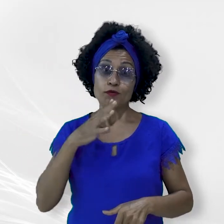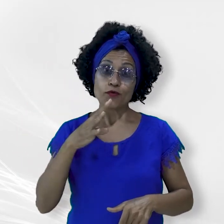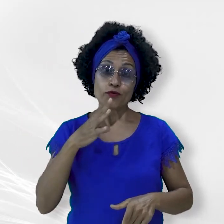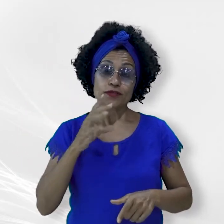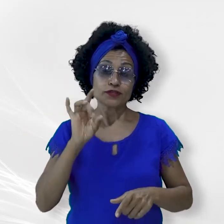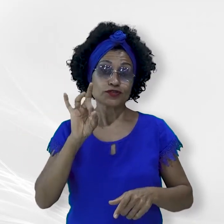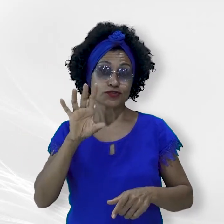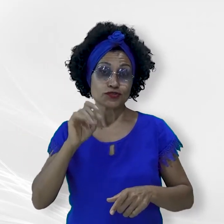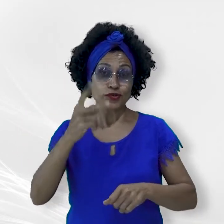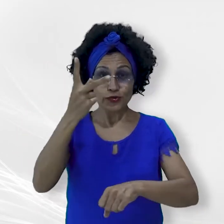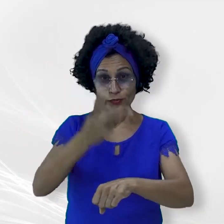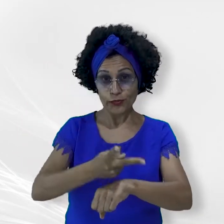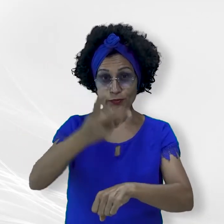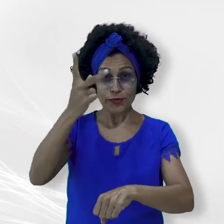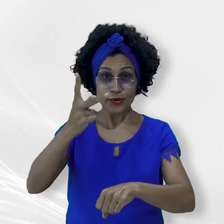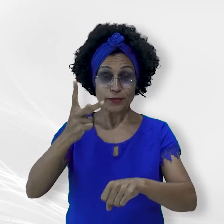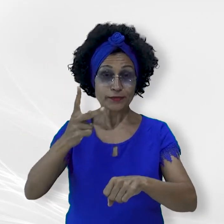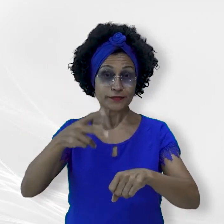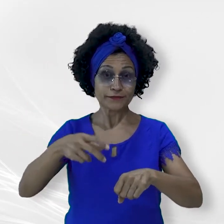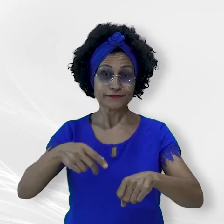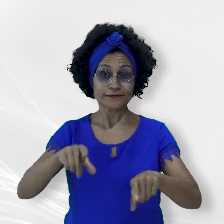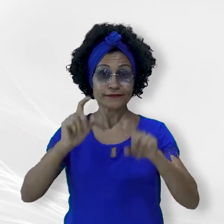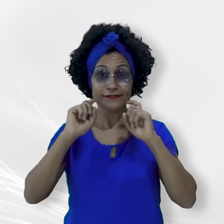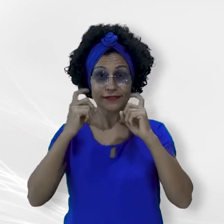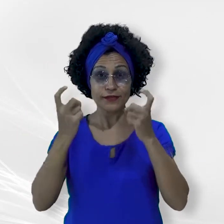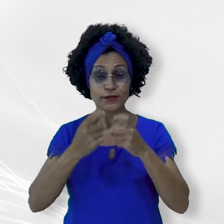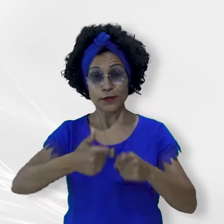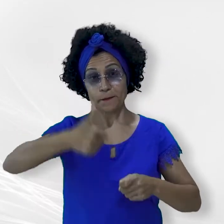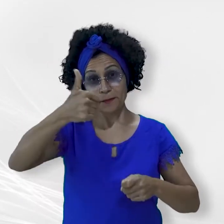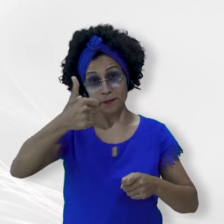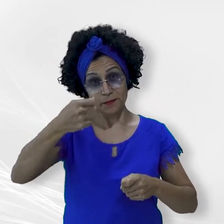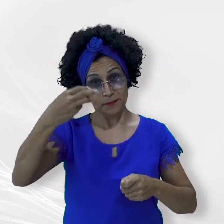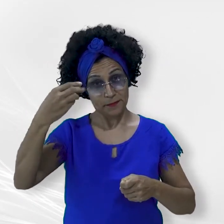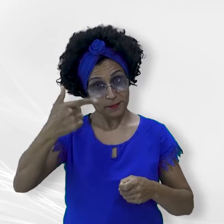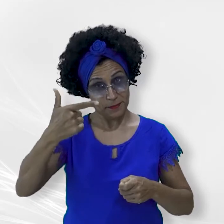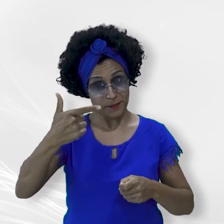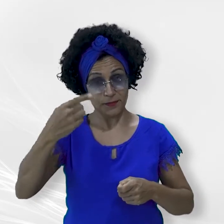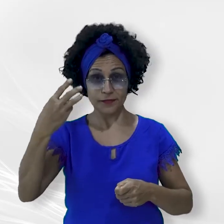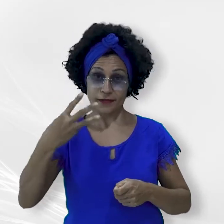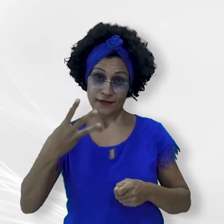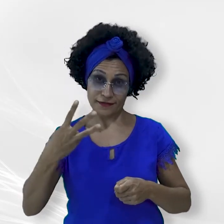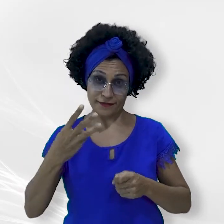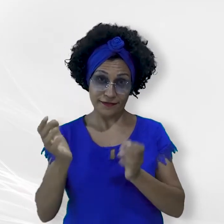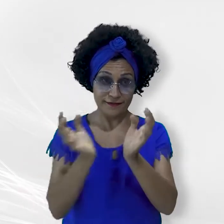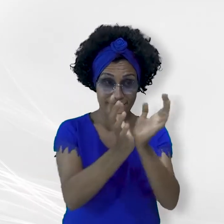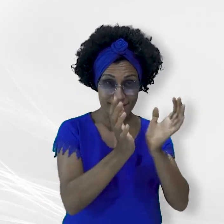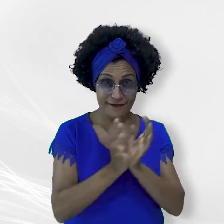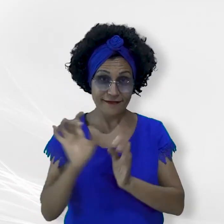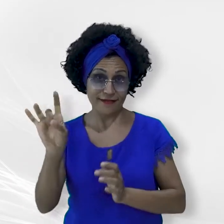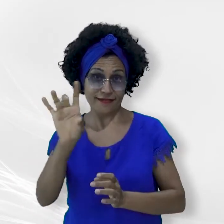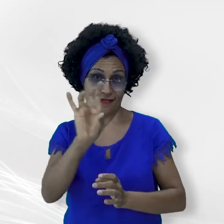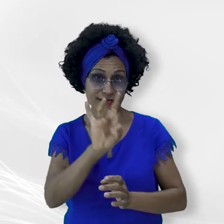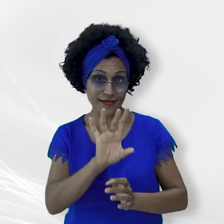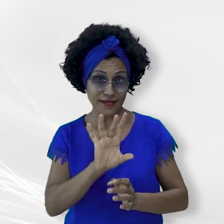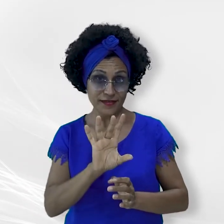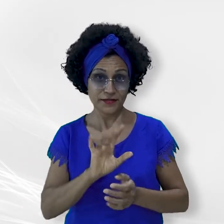premiação, quando serão divulgados os primeiros, segundos e terceiros colocados de cada categoria. Em razão das